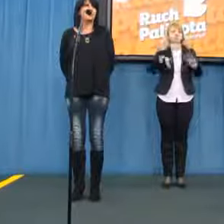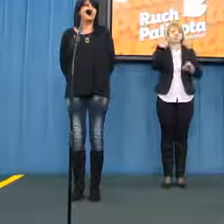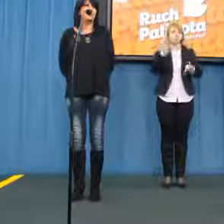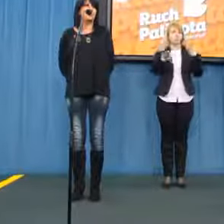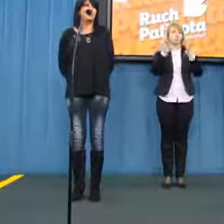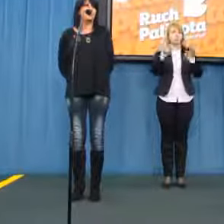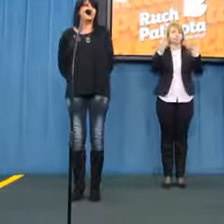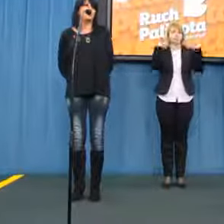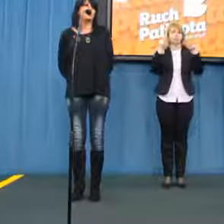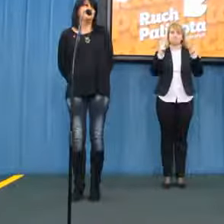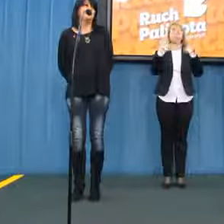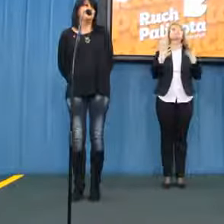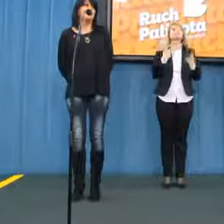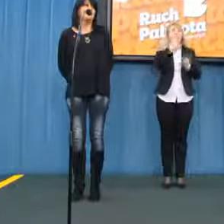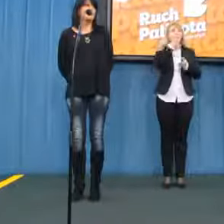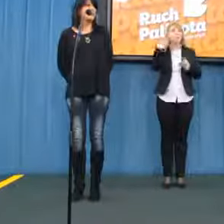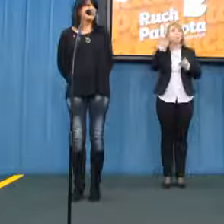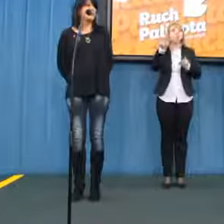Państwu